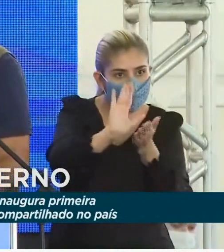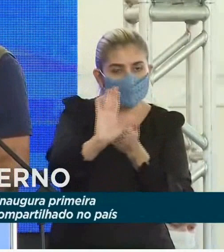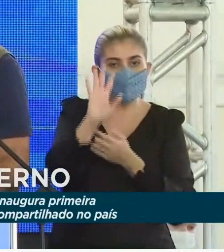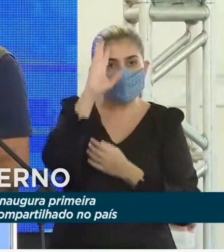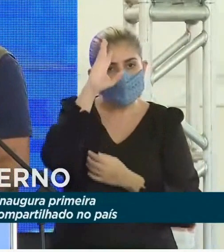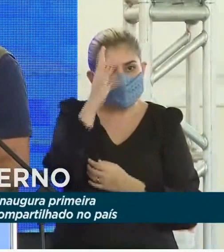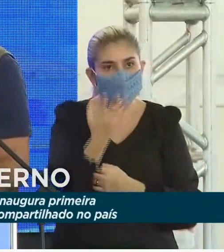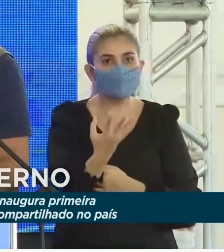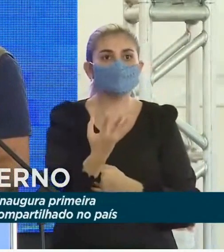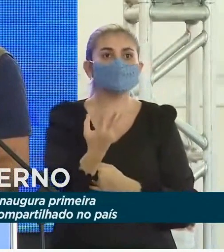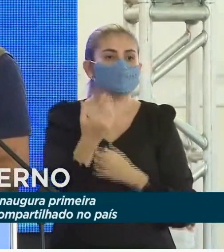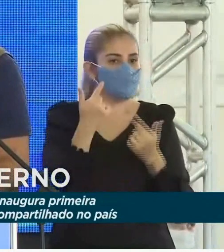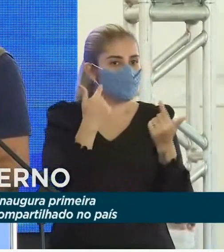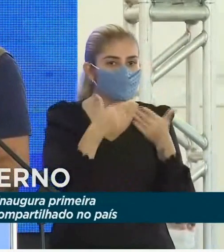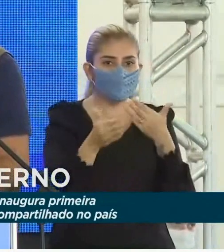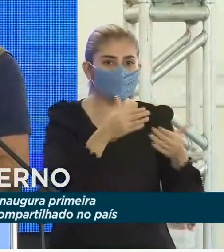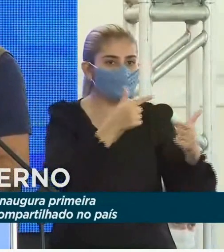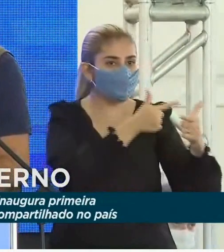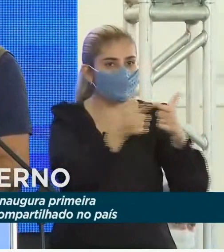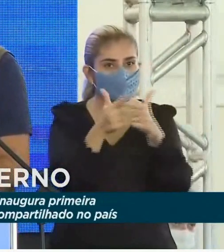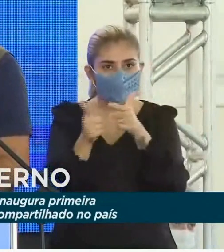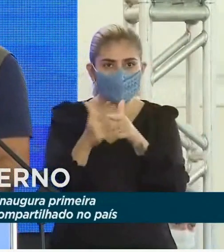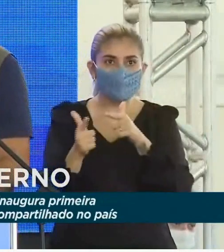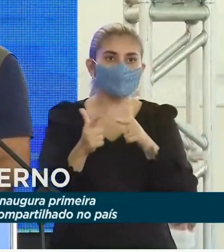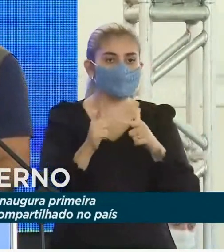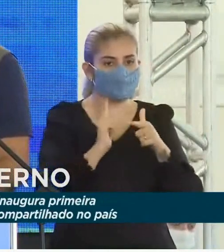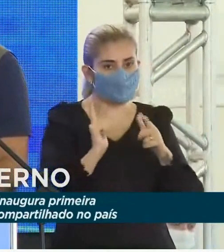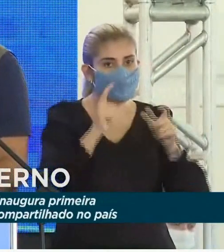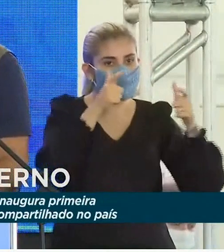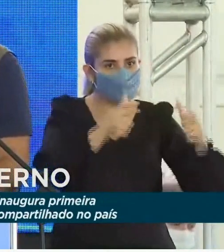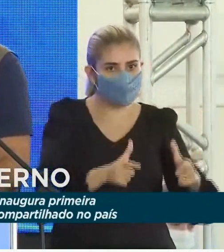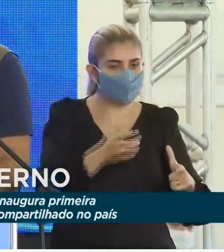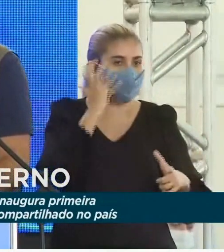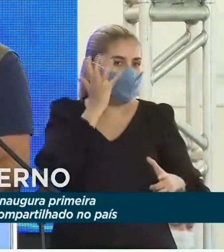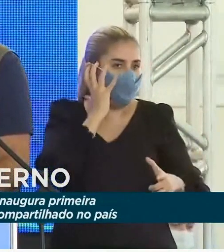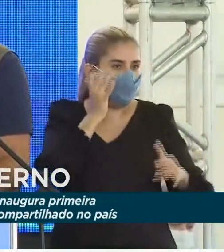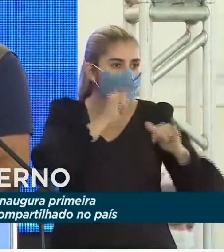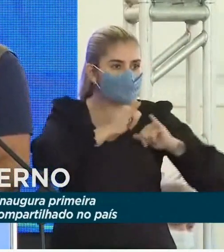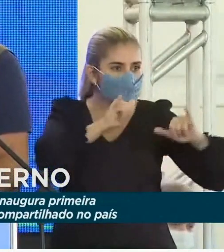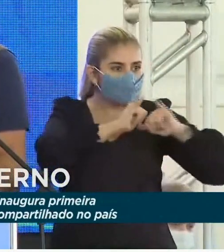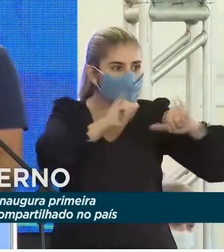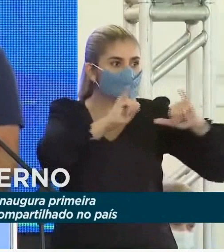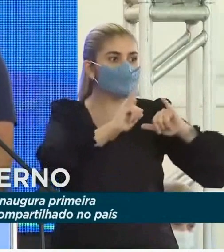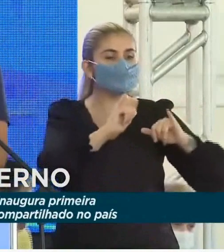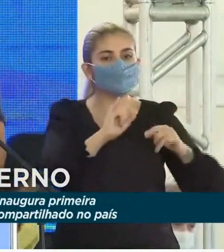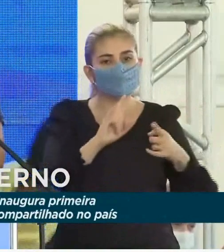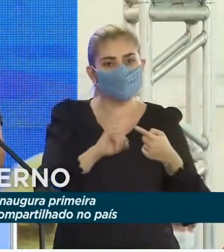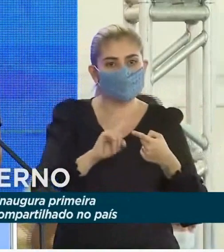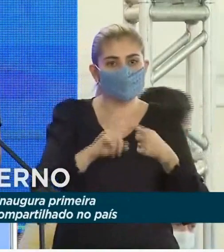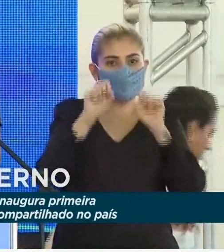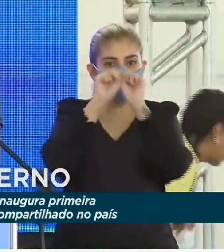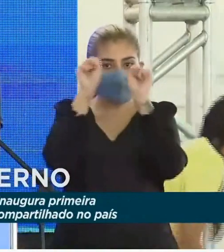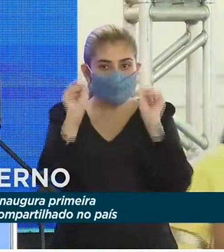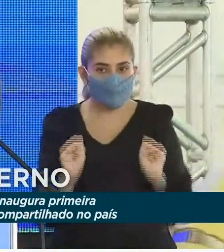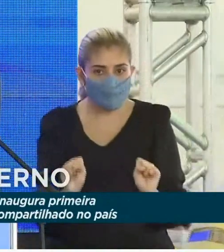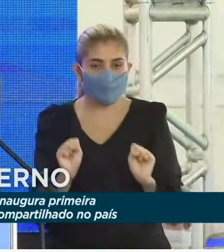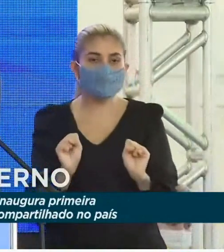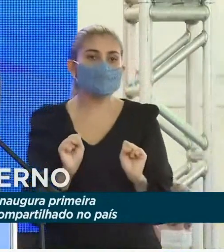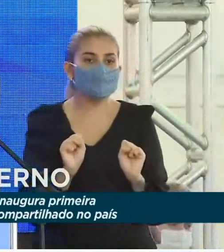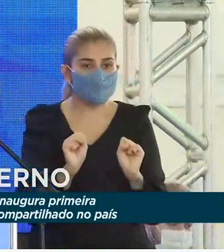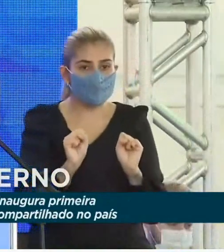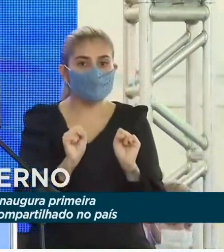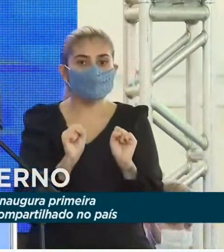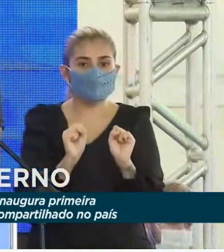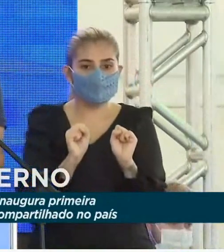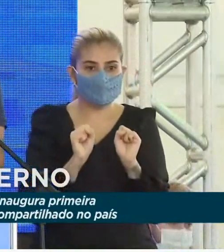o problema que nós temos, tanto no setor de radiodifusão, como ecossistema de